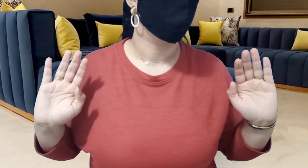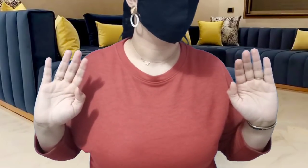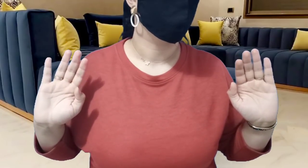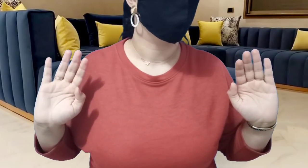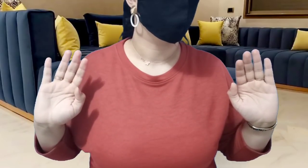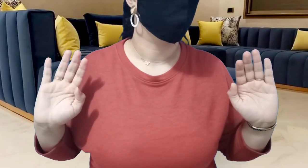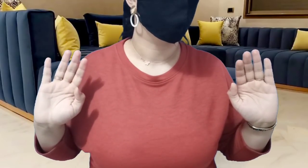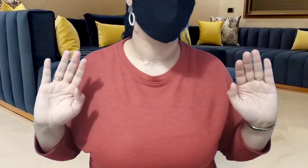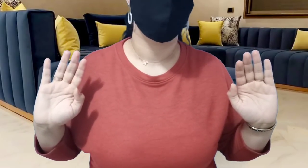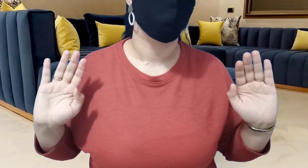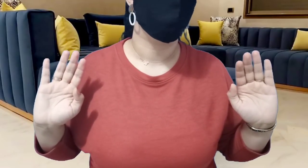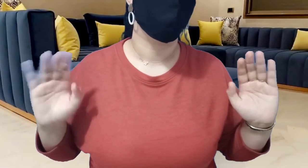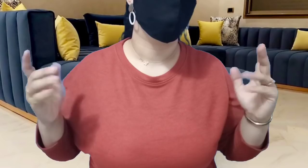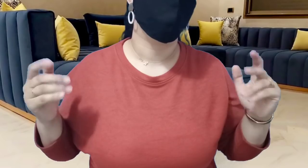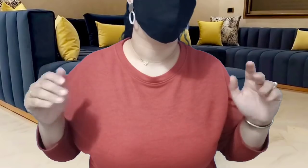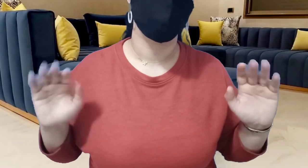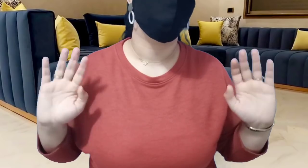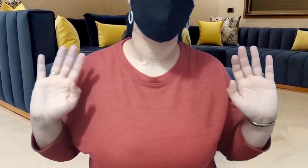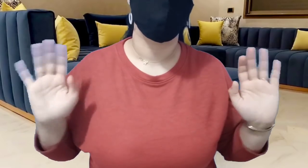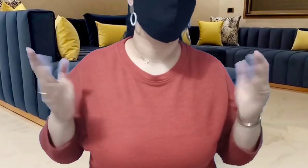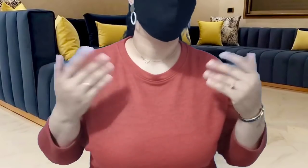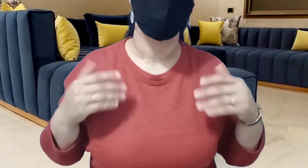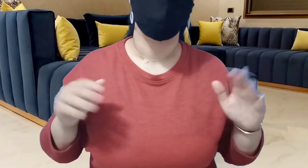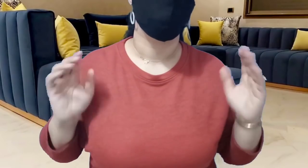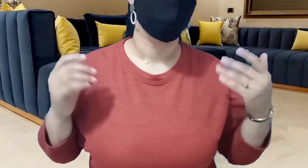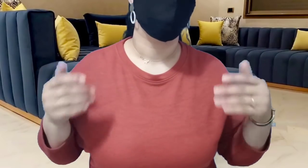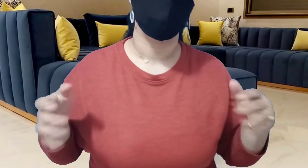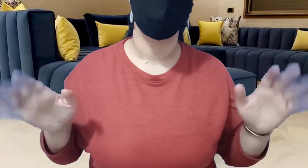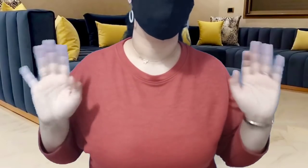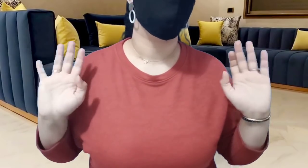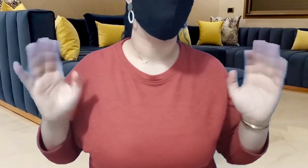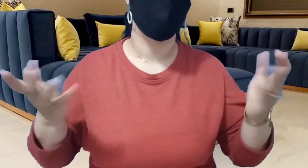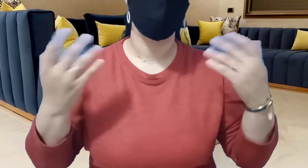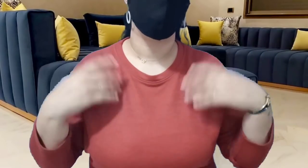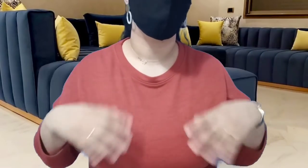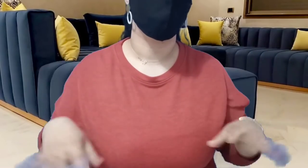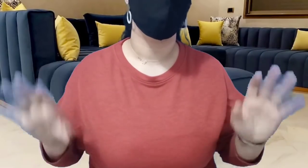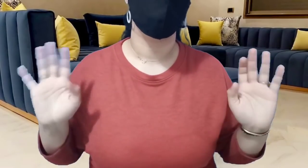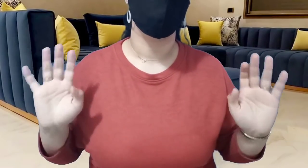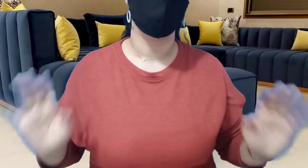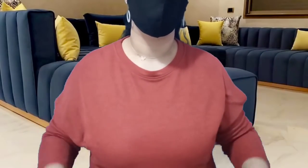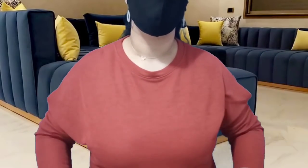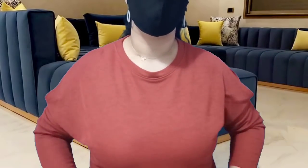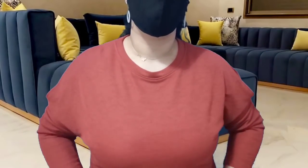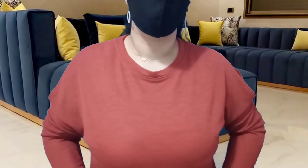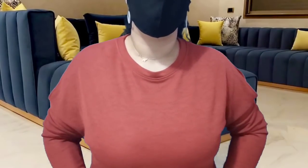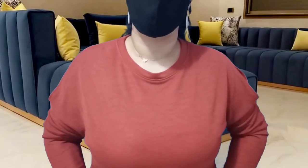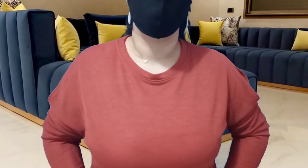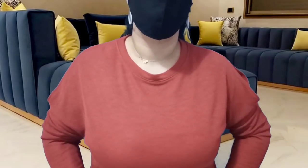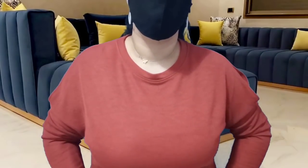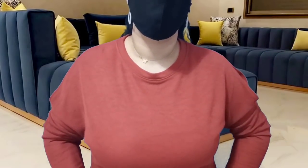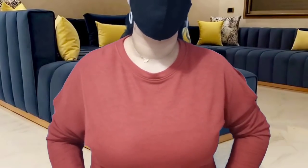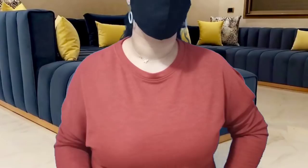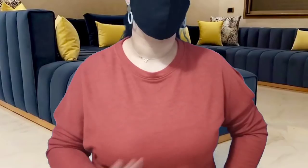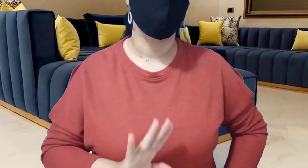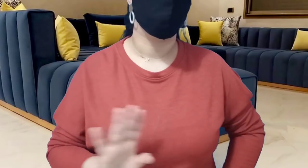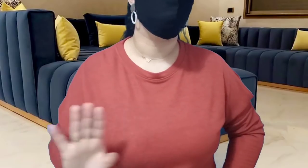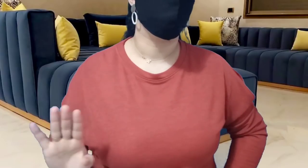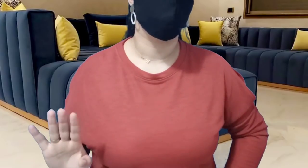أنا هاد الناس هادو ما بقيتش عارفتهم فين شنو تيفكروا واش هاد الناس فعلا باشار ولا سيفت